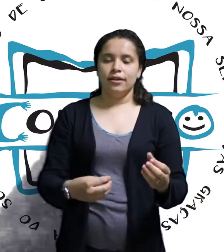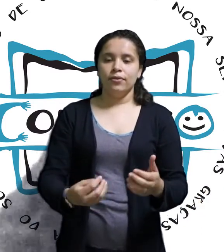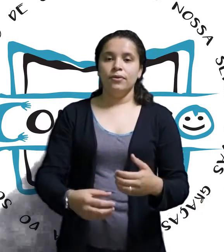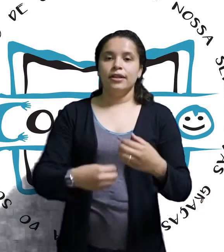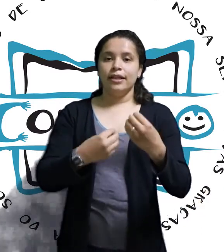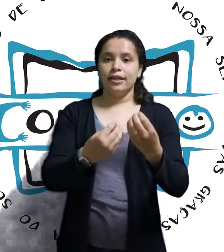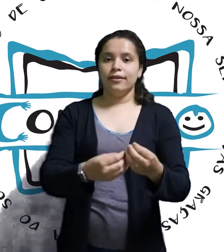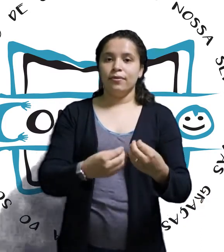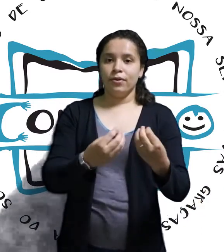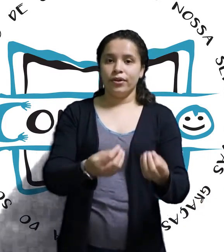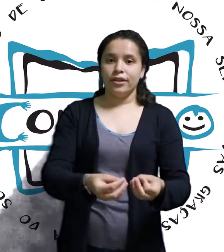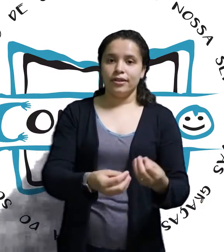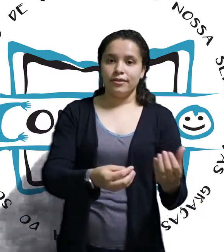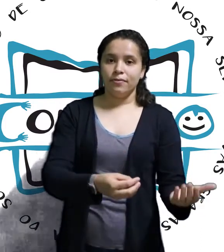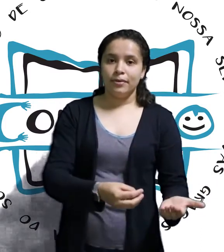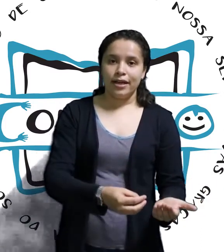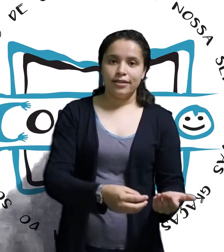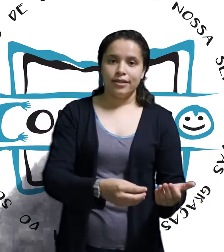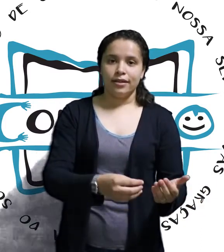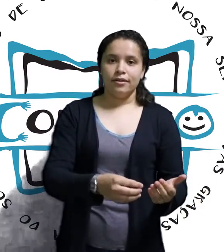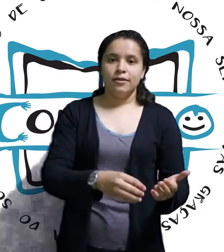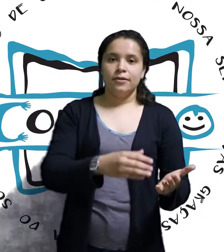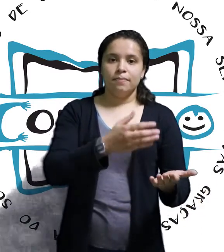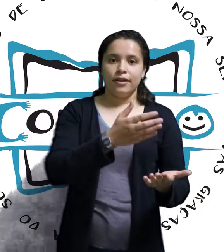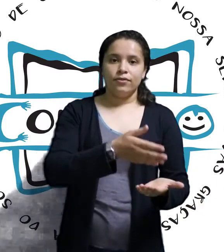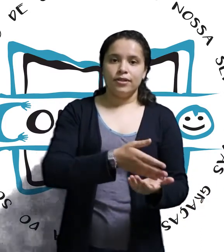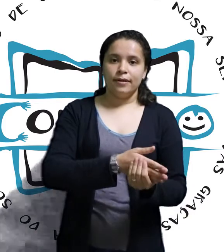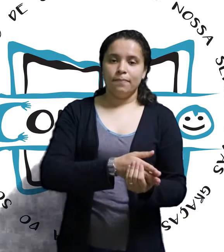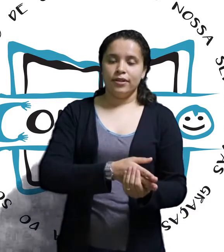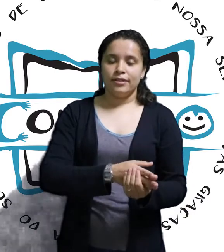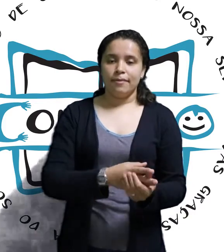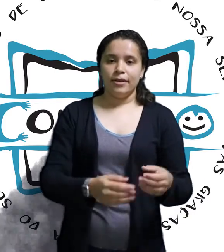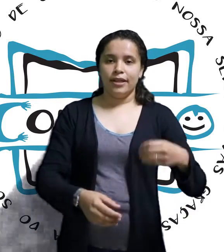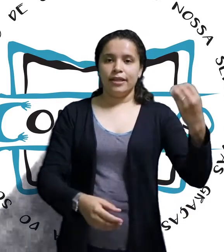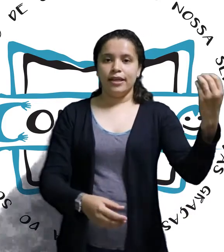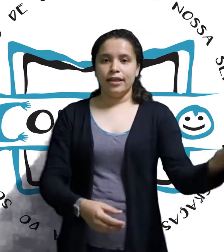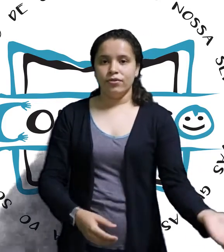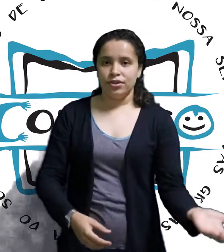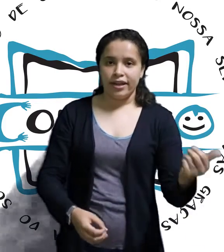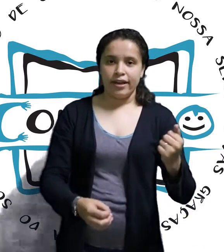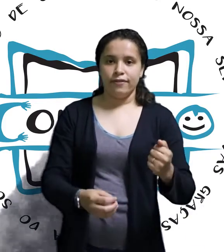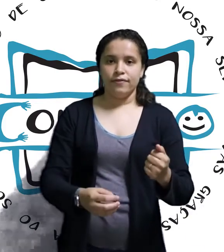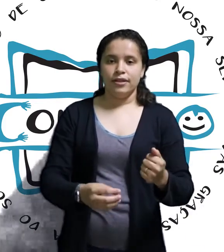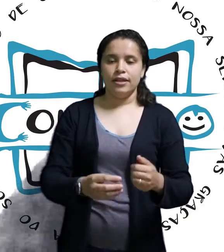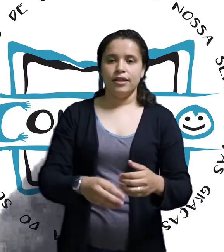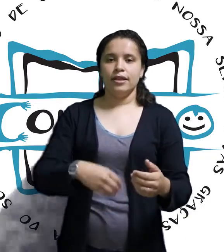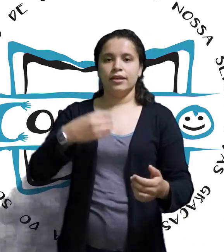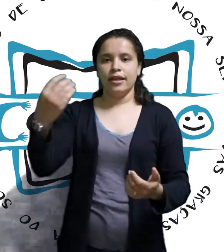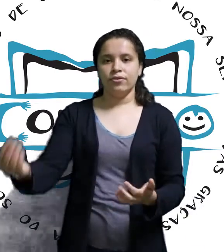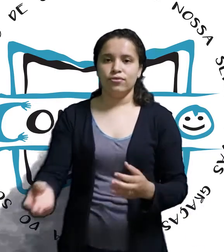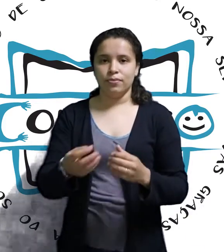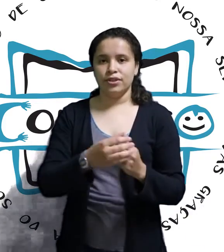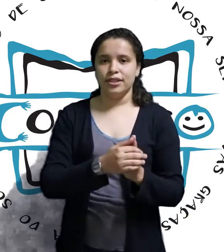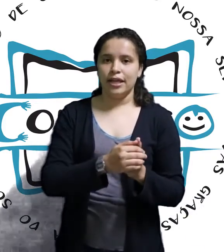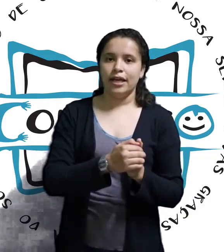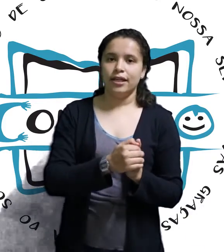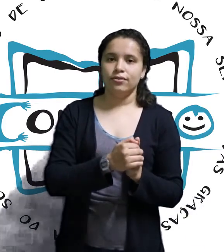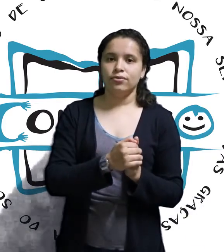Então, tem que ter uma organização básica para você poder saber, né? Quem é o chefe, quem é o subordinado,